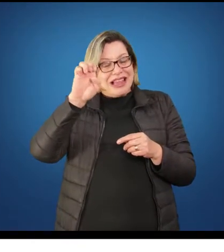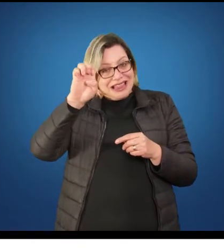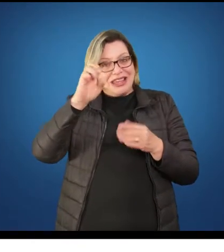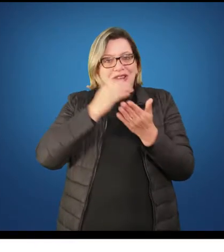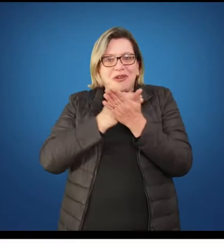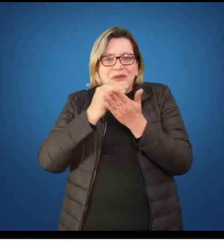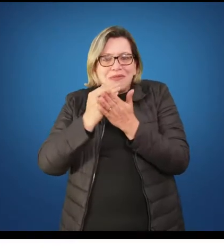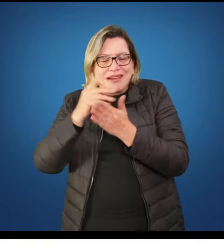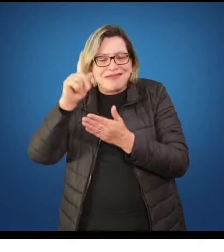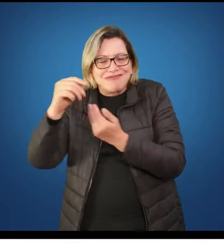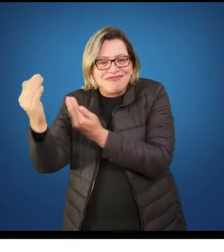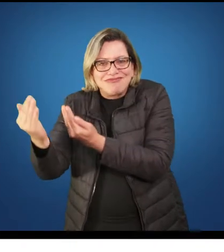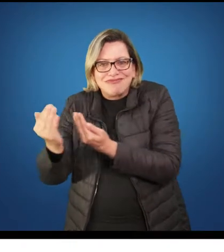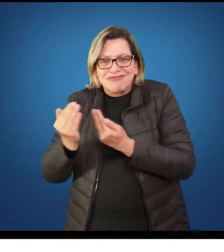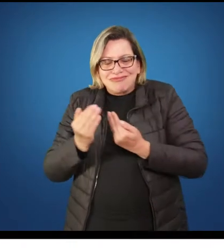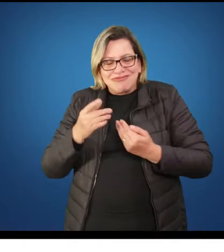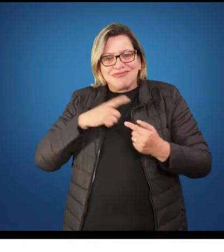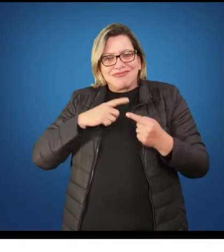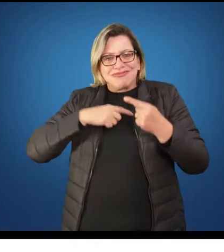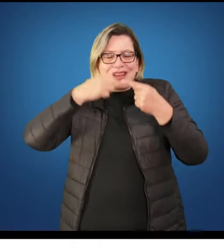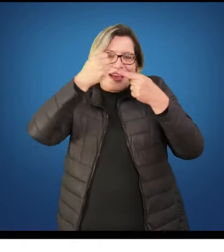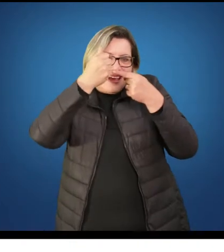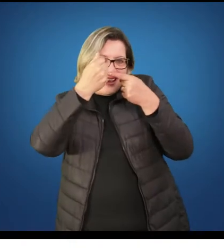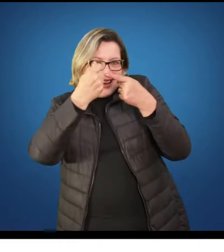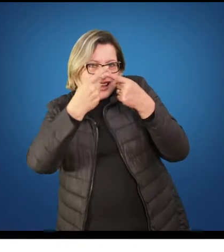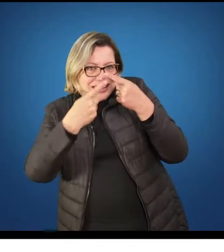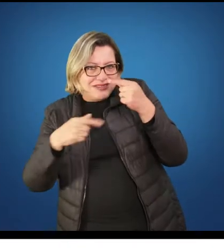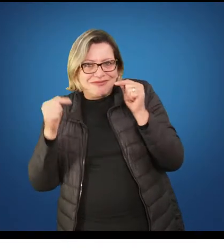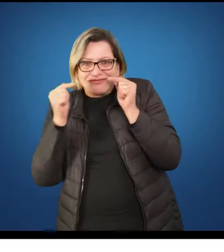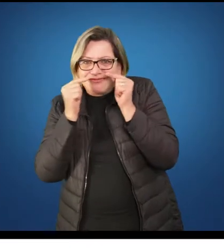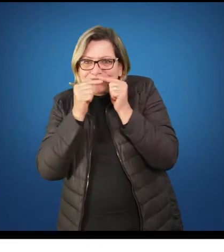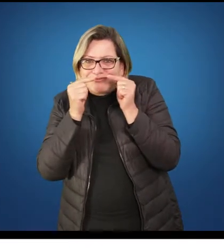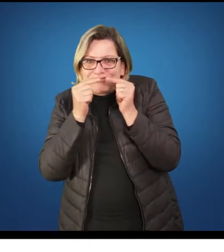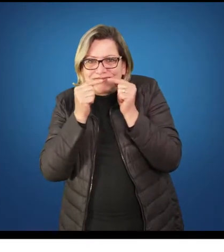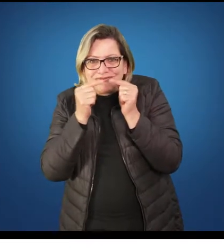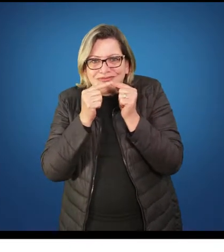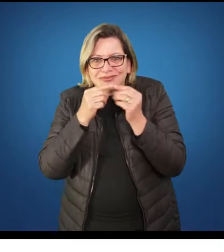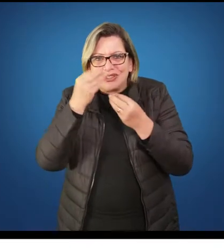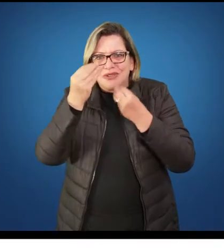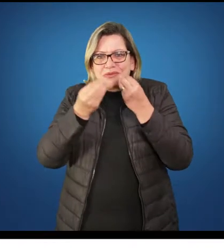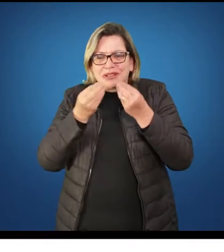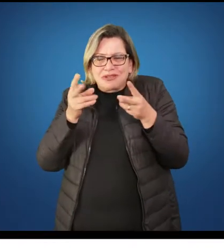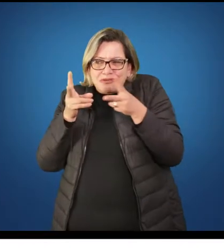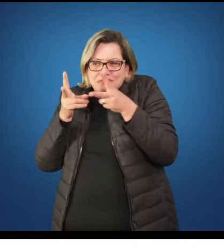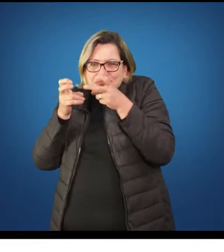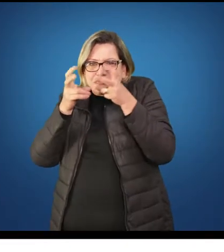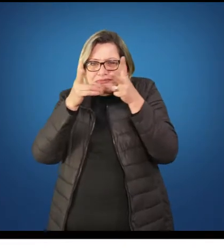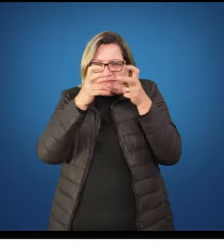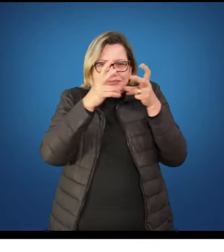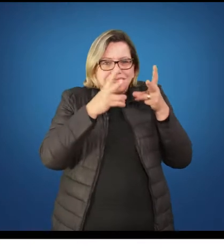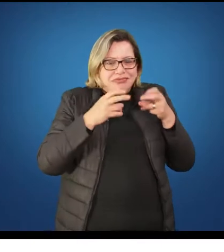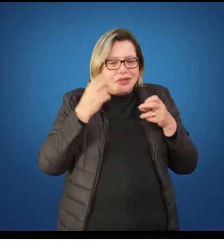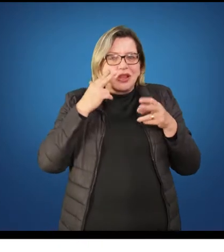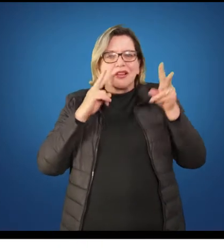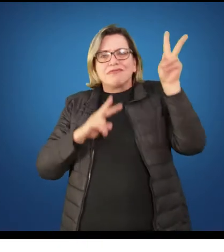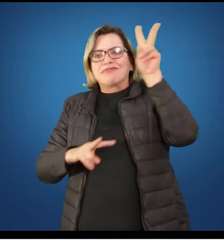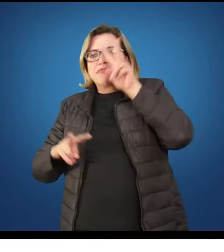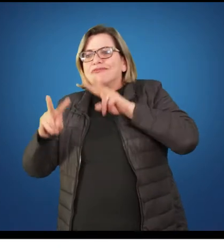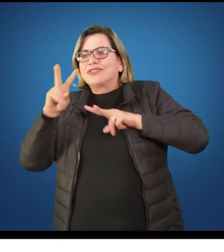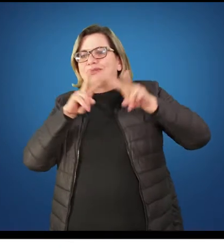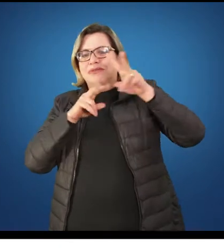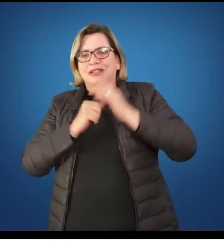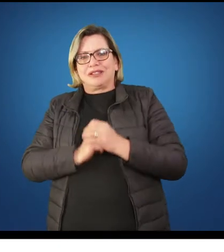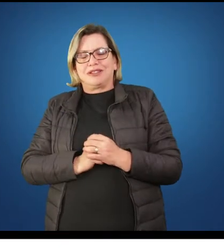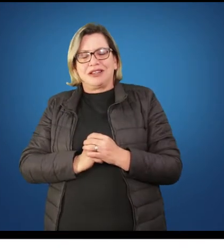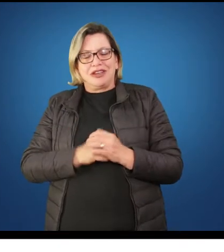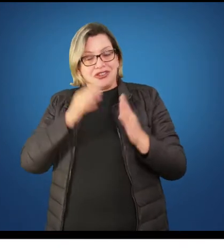E daí é fundamental vocês compreenderem que ser criança não é a mesma coisa que infância. Por quê?